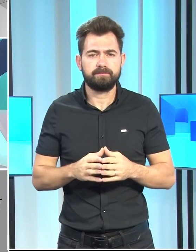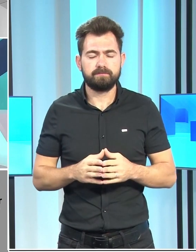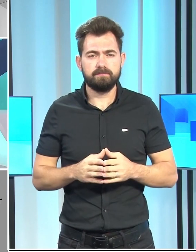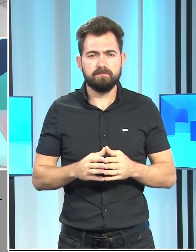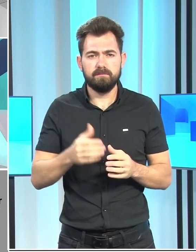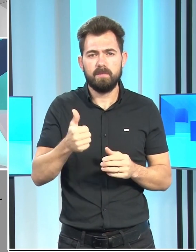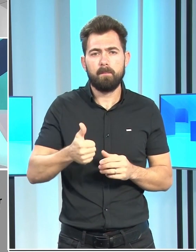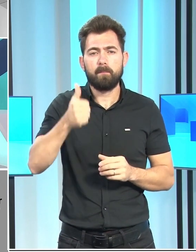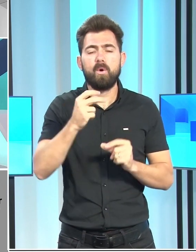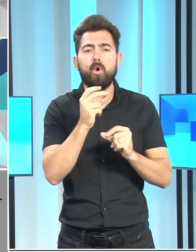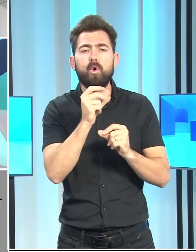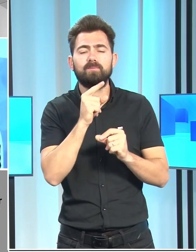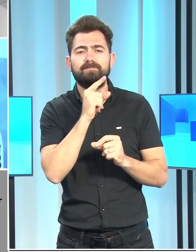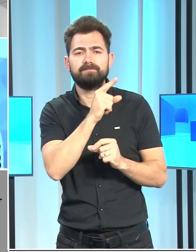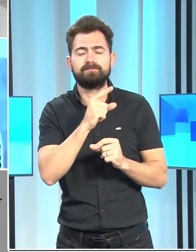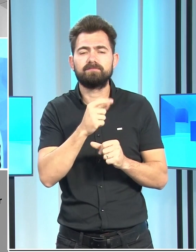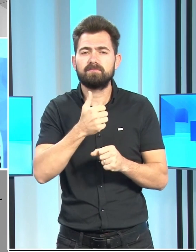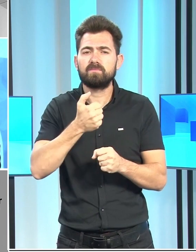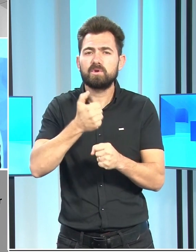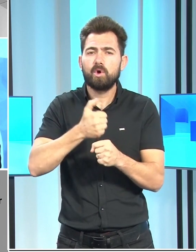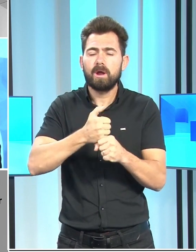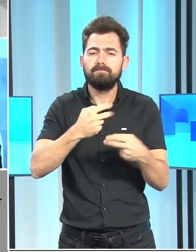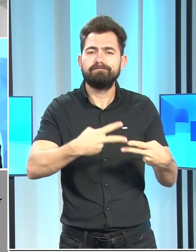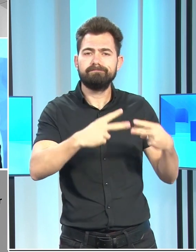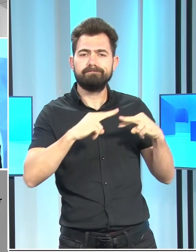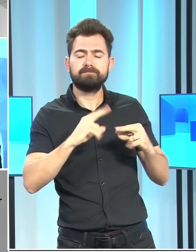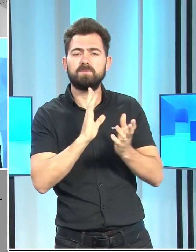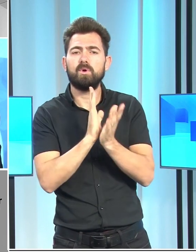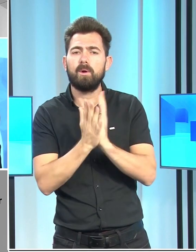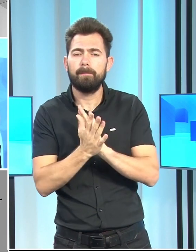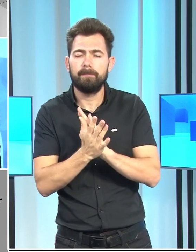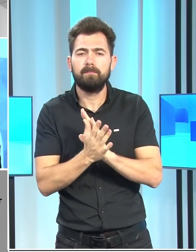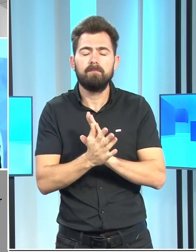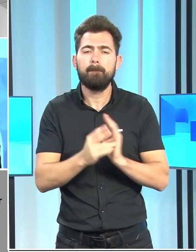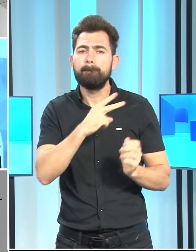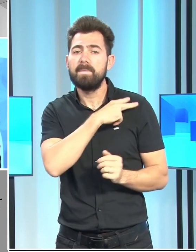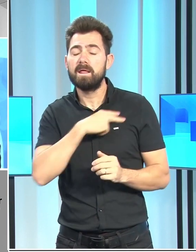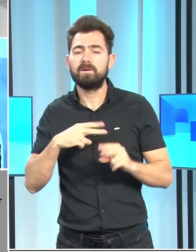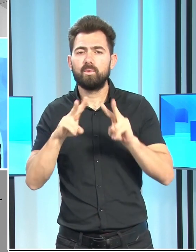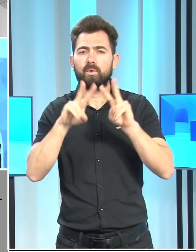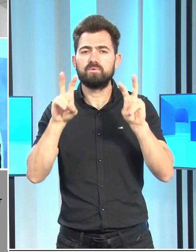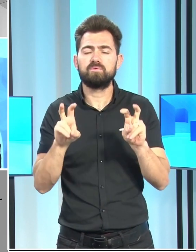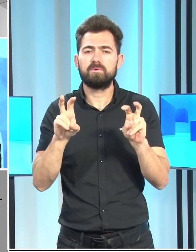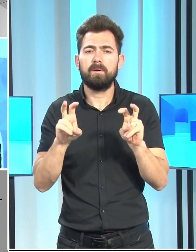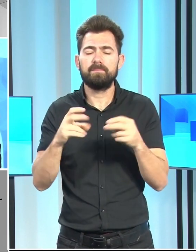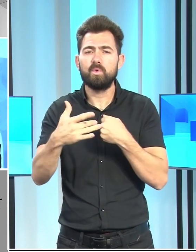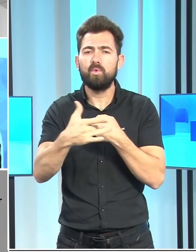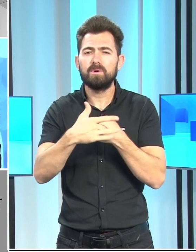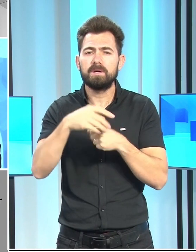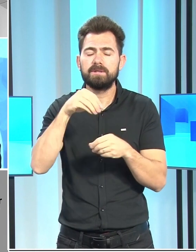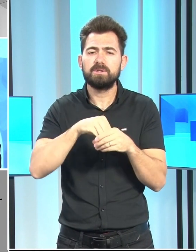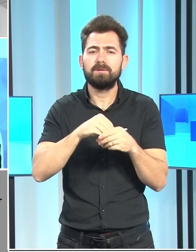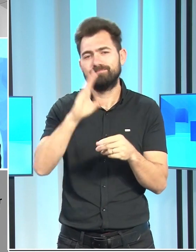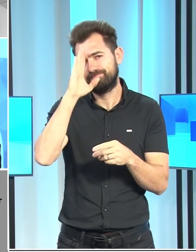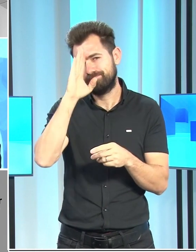Bakan Öztürkler, görevi devraldığı dönemde, belediyeler konusunda ülkede